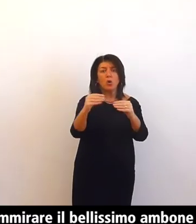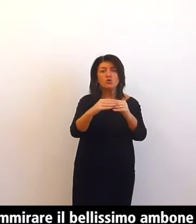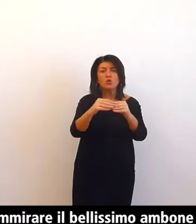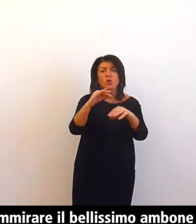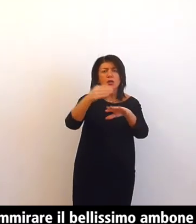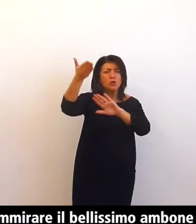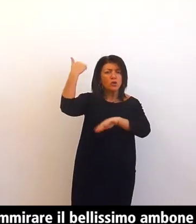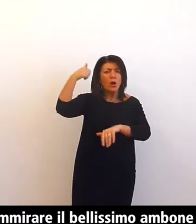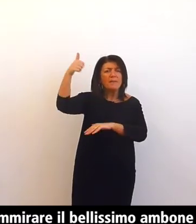1196